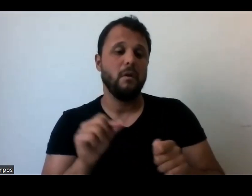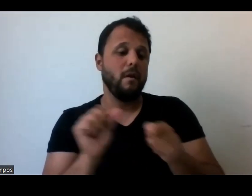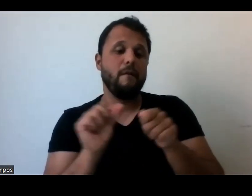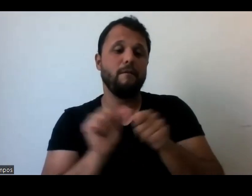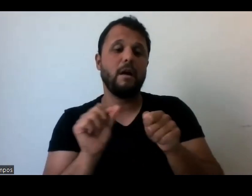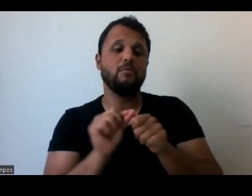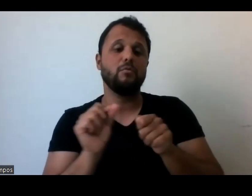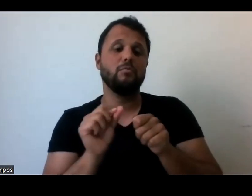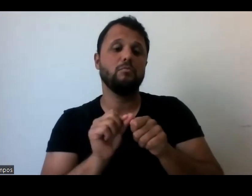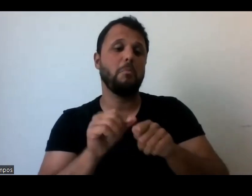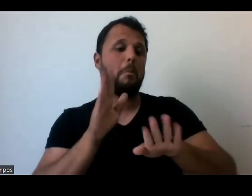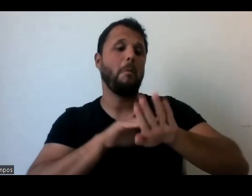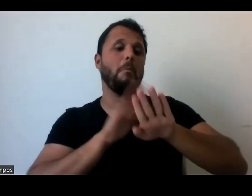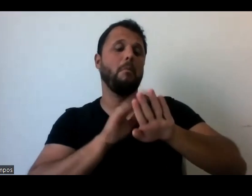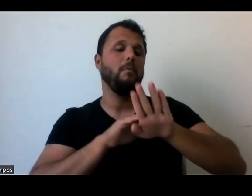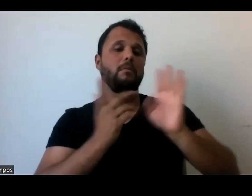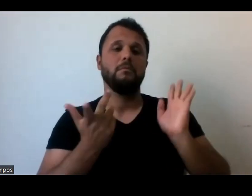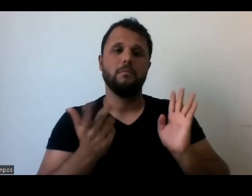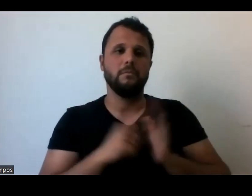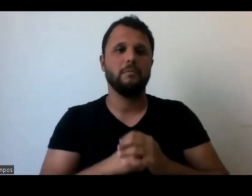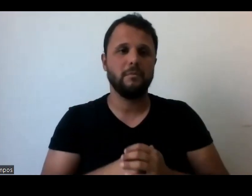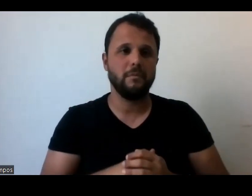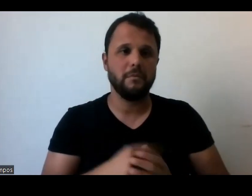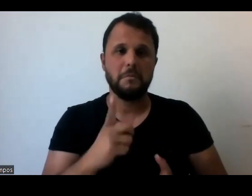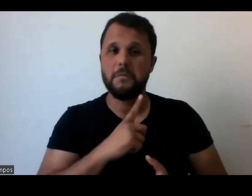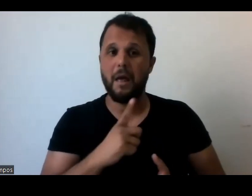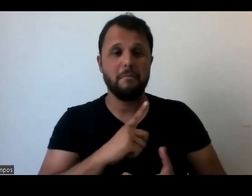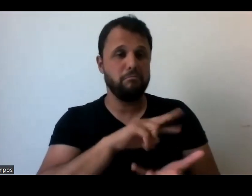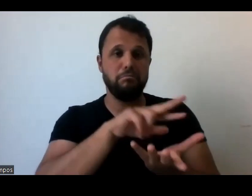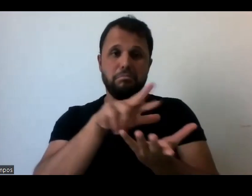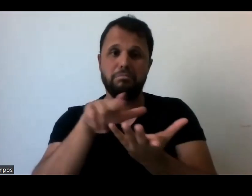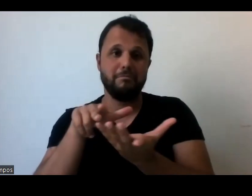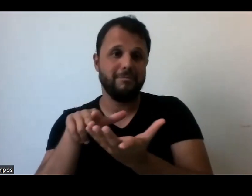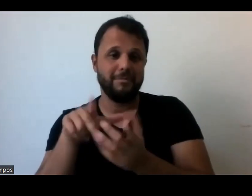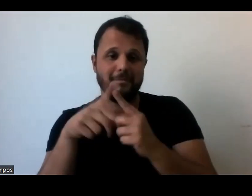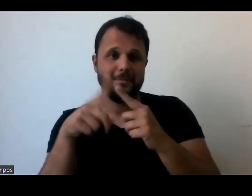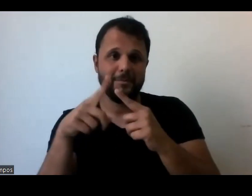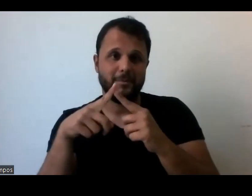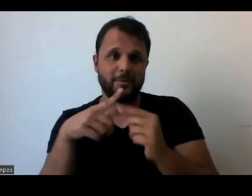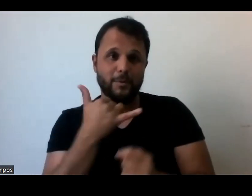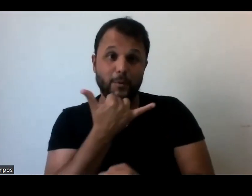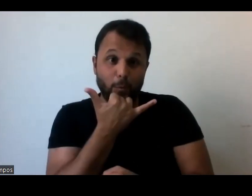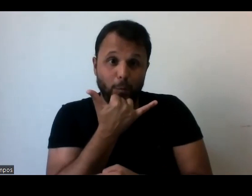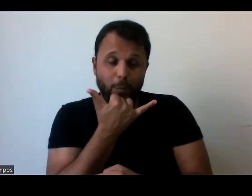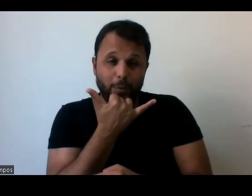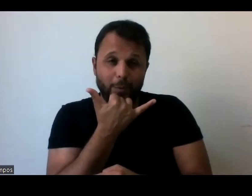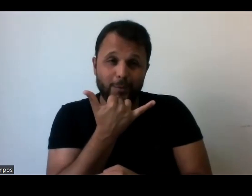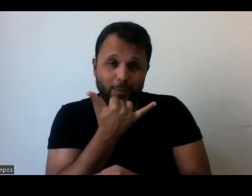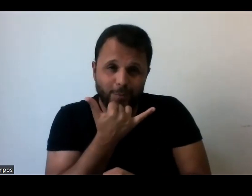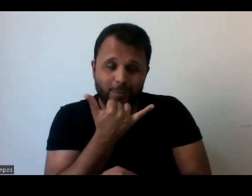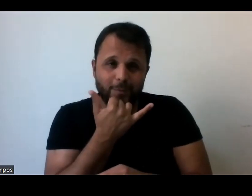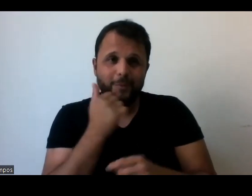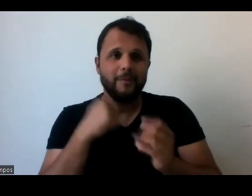quer. Entendi tudo, mas, Viviane, por favor. Perdão, perdão, perdão.